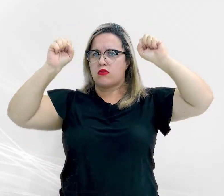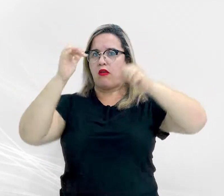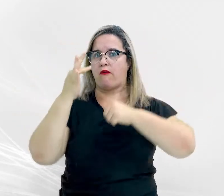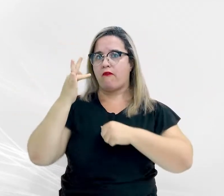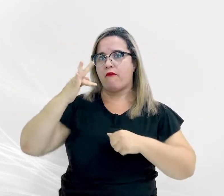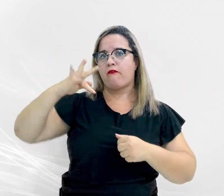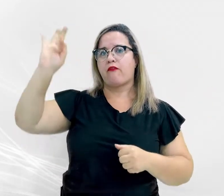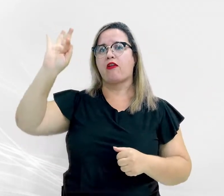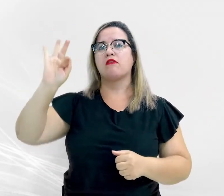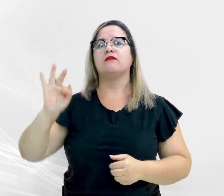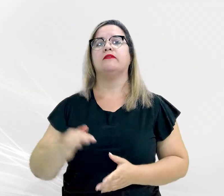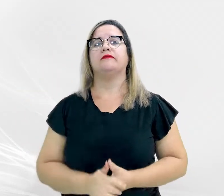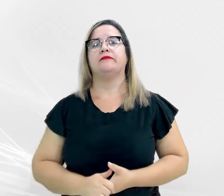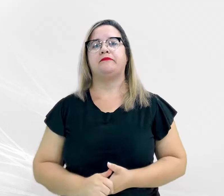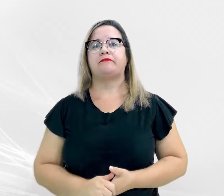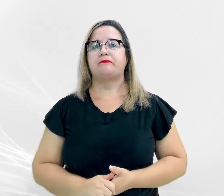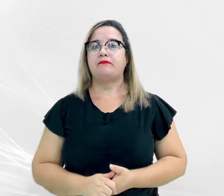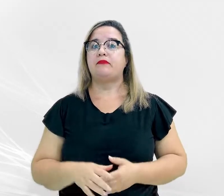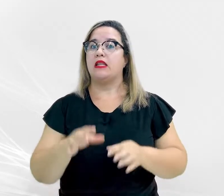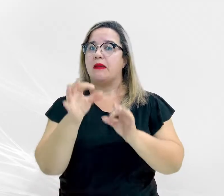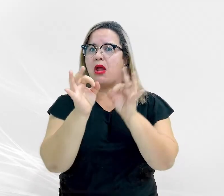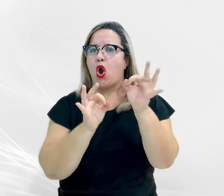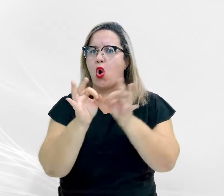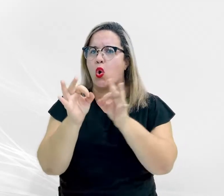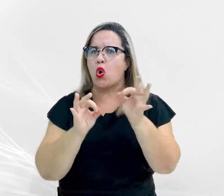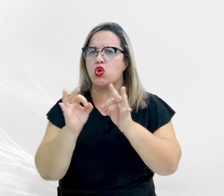realizou ainda 1.226 contra-razões.